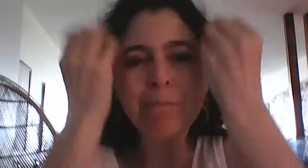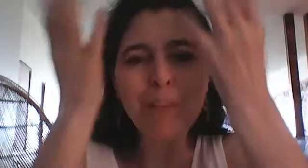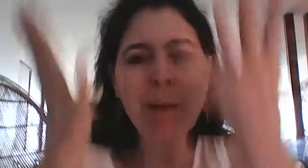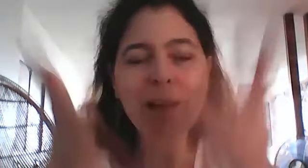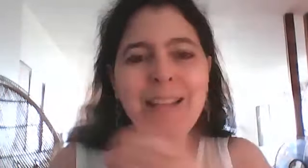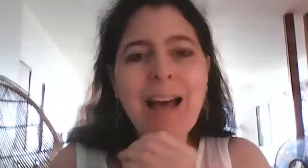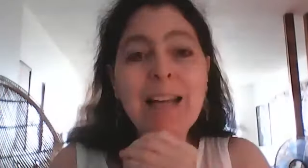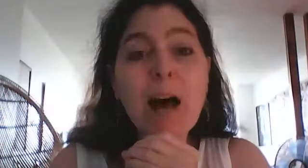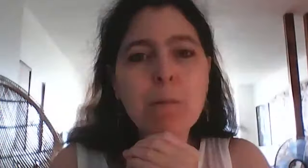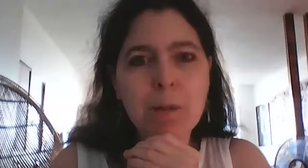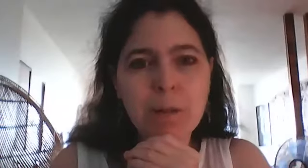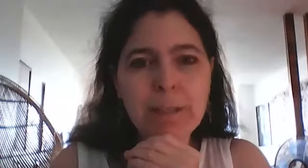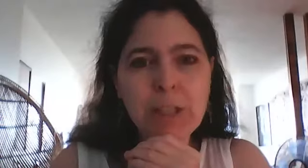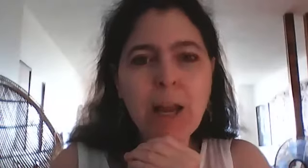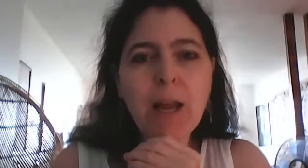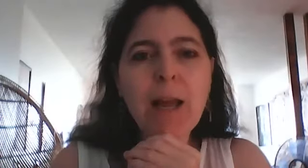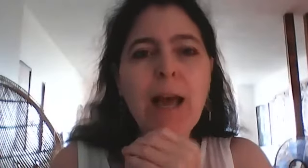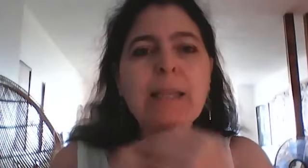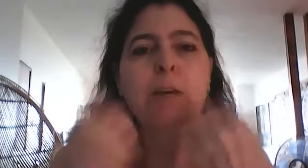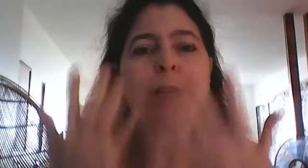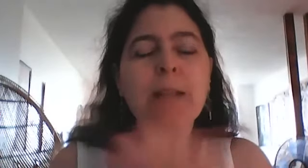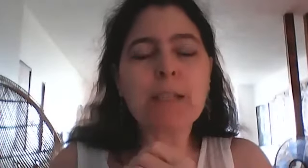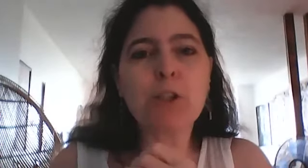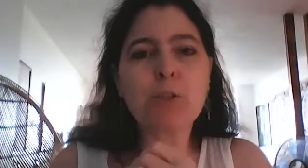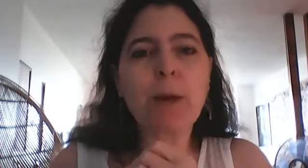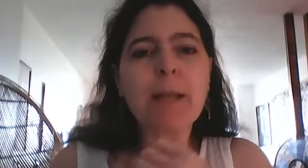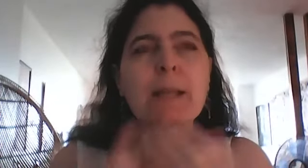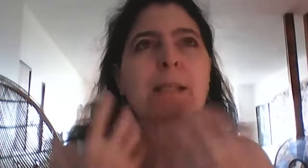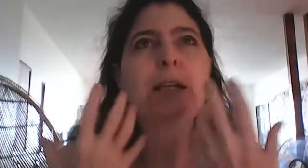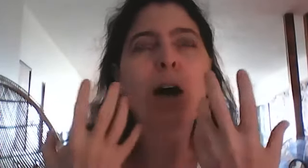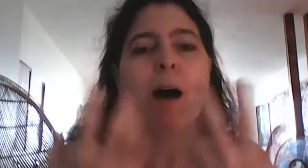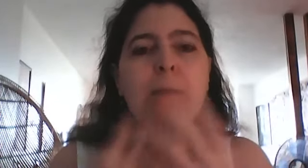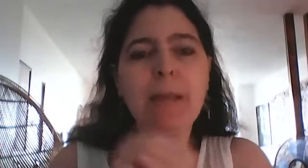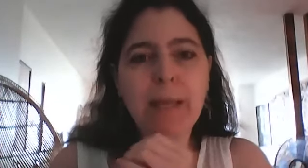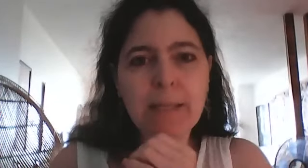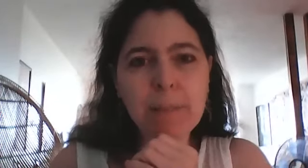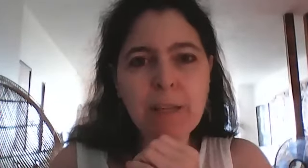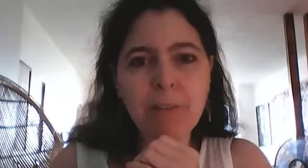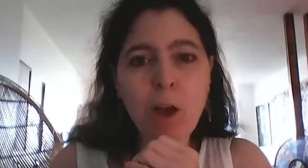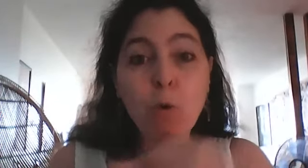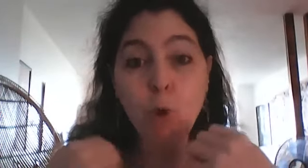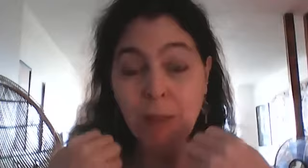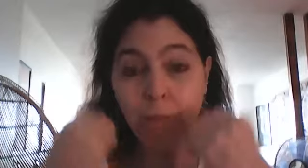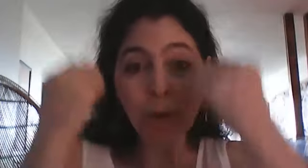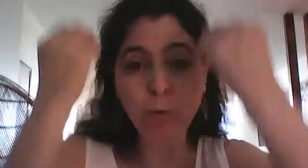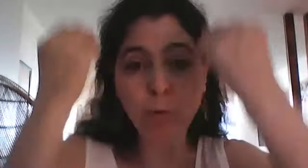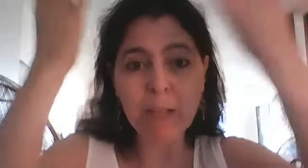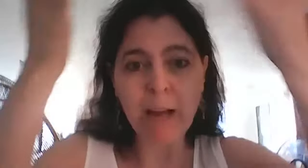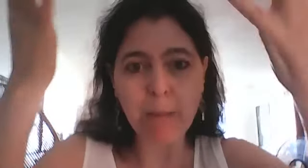demander à l'âme des gens à qui on adresse le soin si leur âme est réceptive ou on envoie tout ça à l'âme